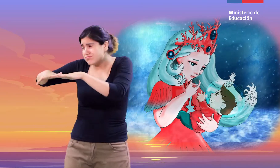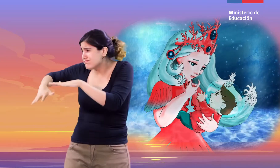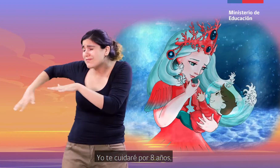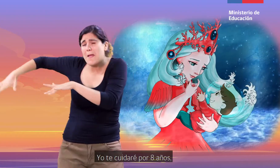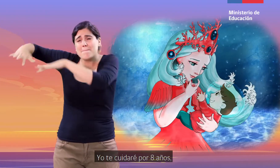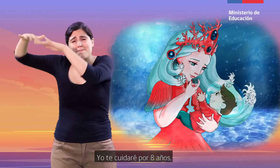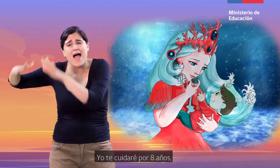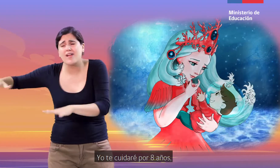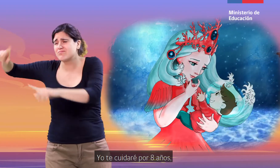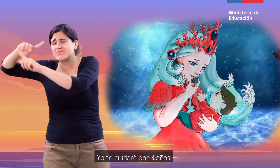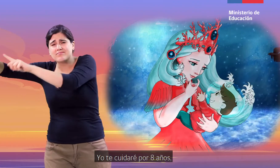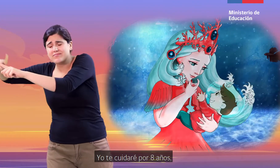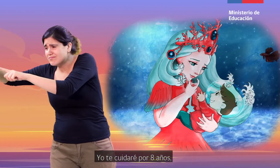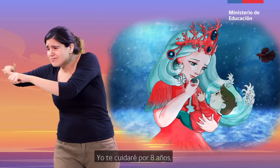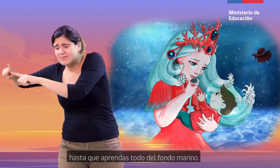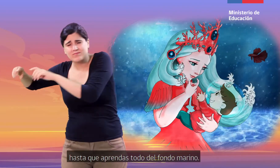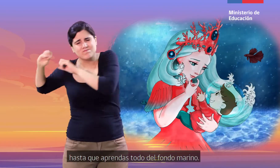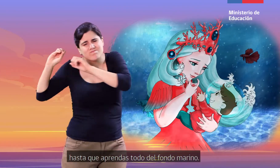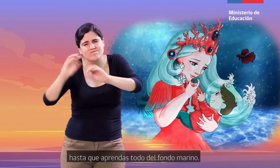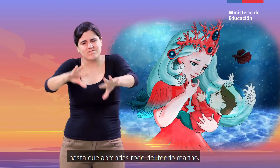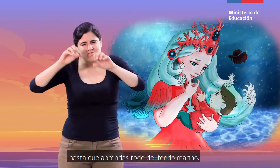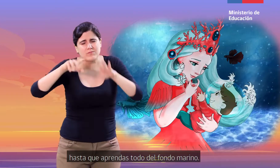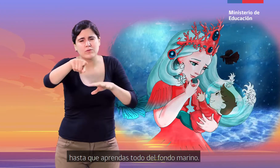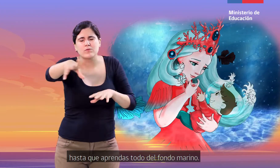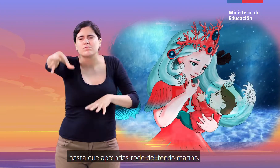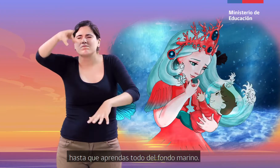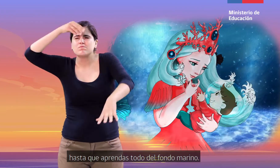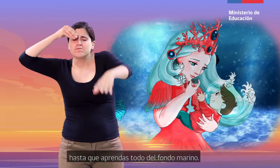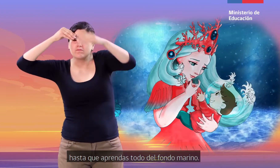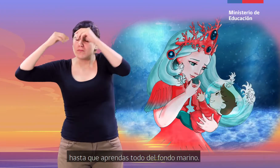Yo te cuidaré por ocho años, hasta que aprendas todo del fondo marino.